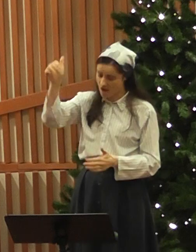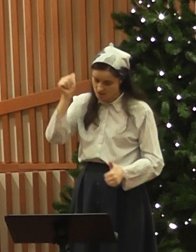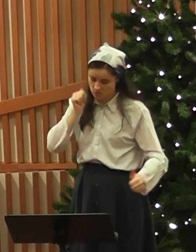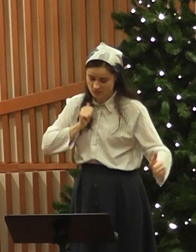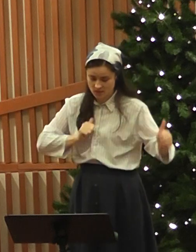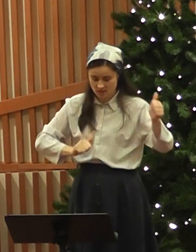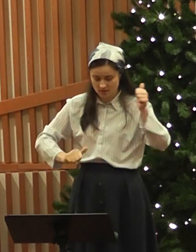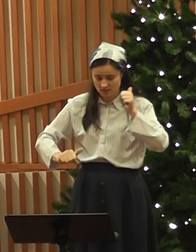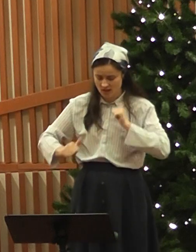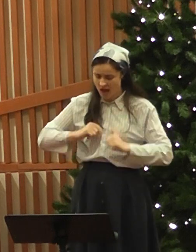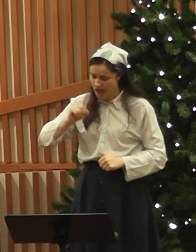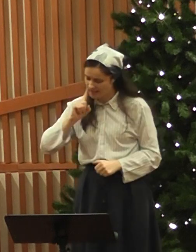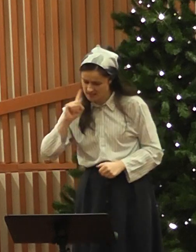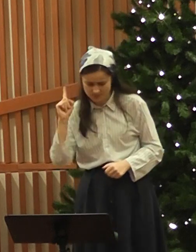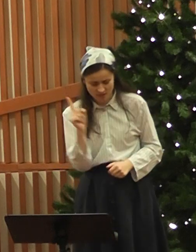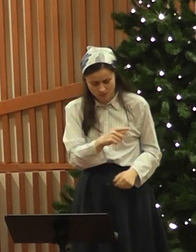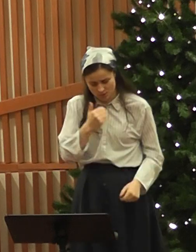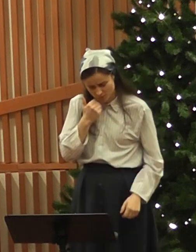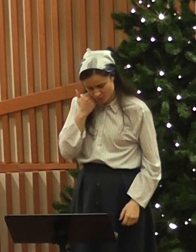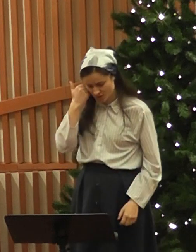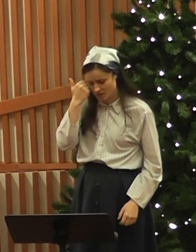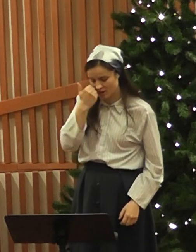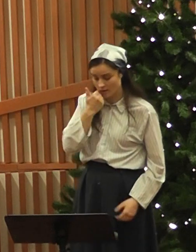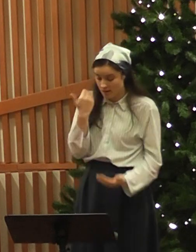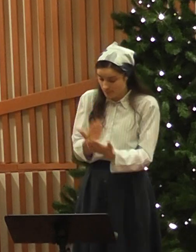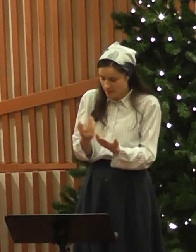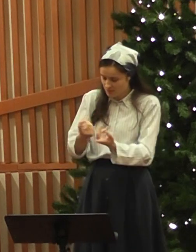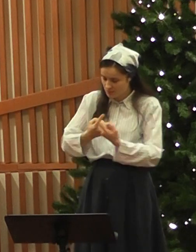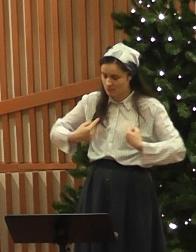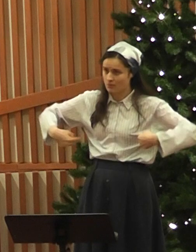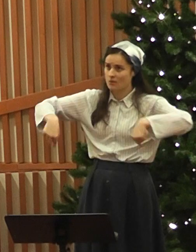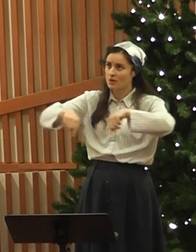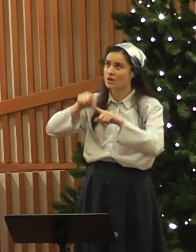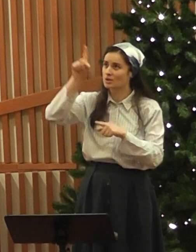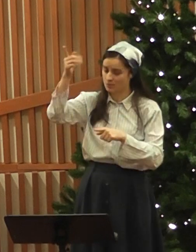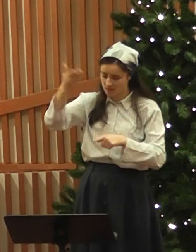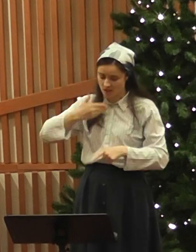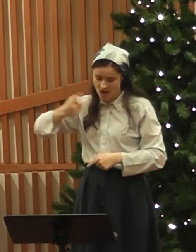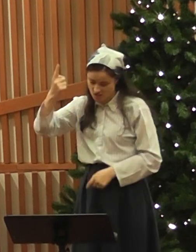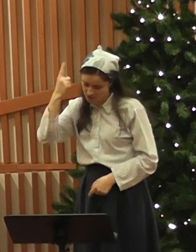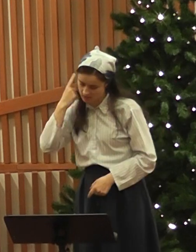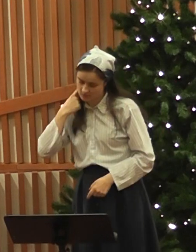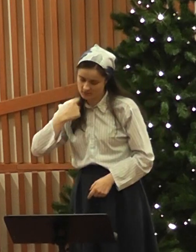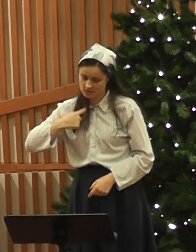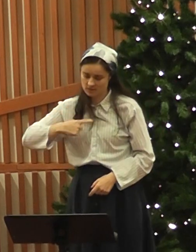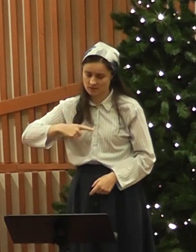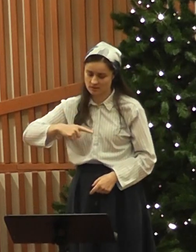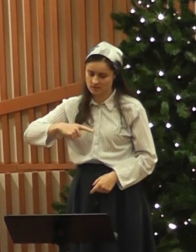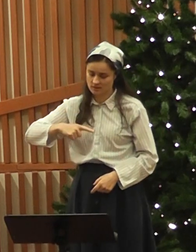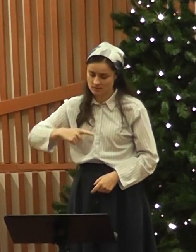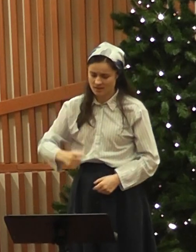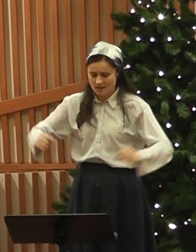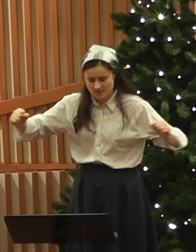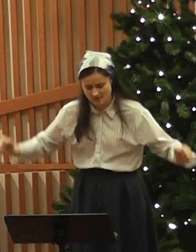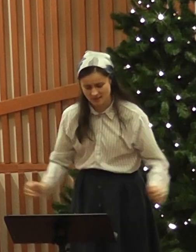pe curcea ta este. Ai disprezuit rușinea și pentru noi tu